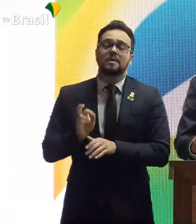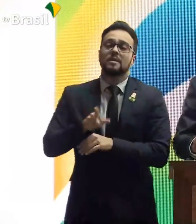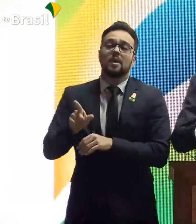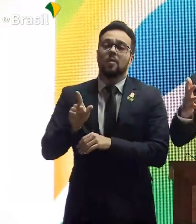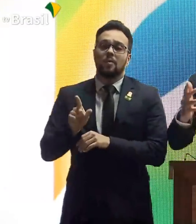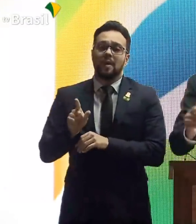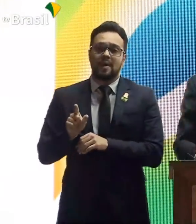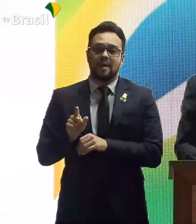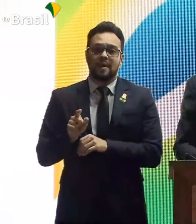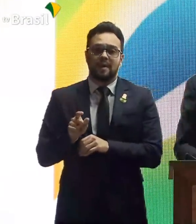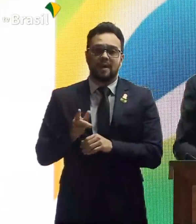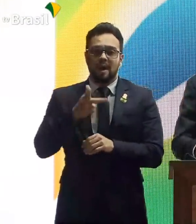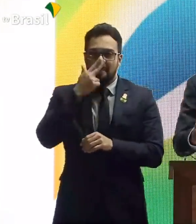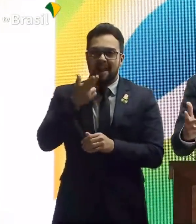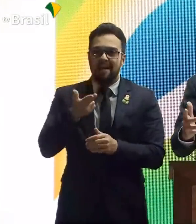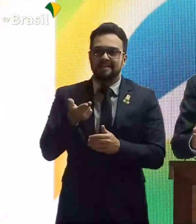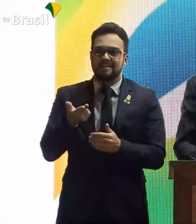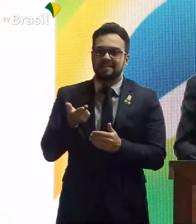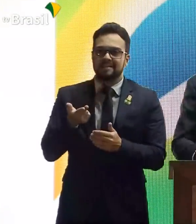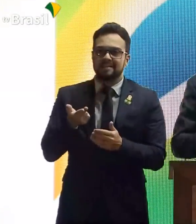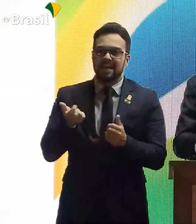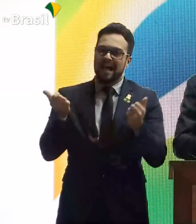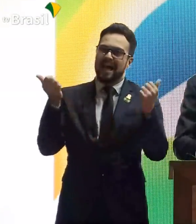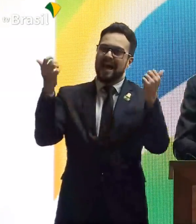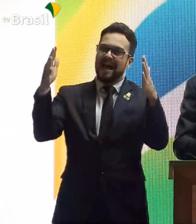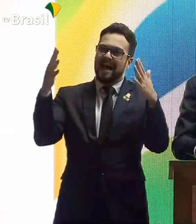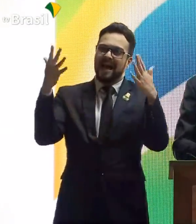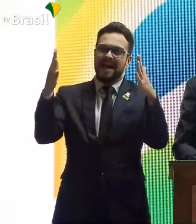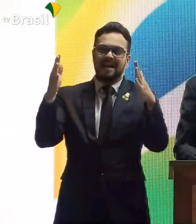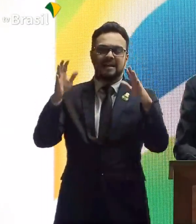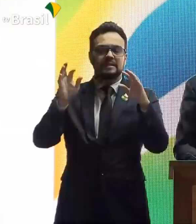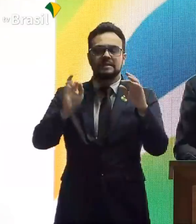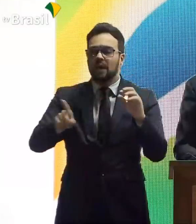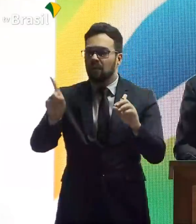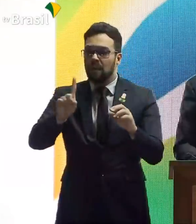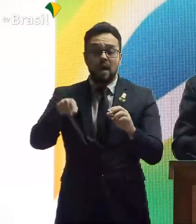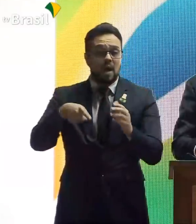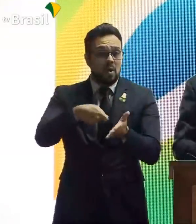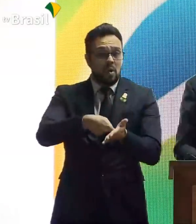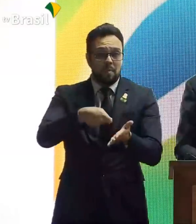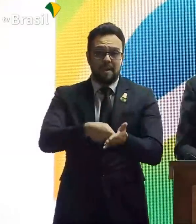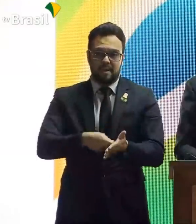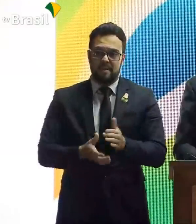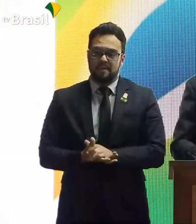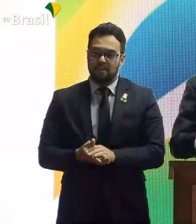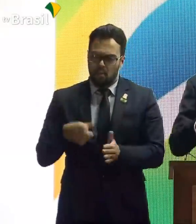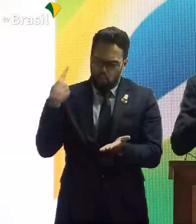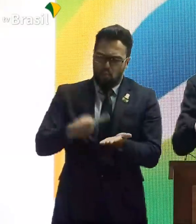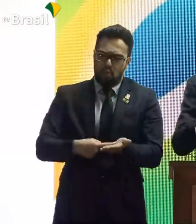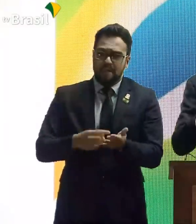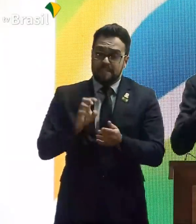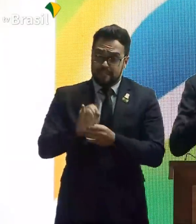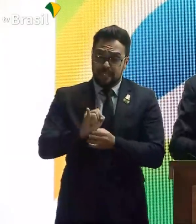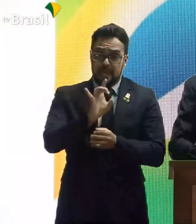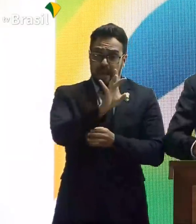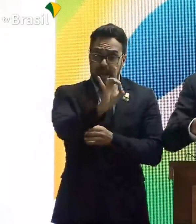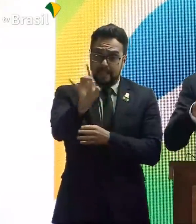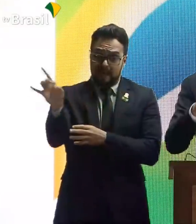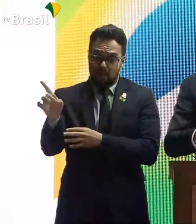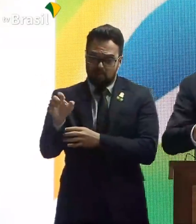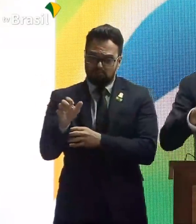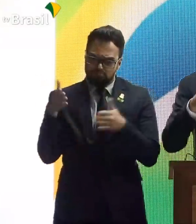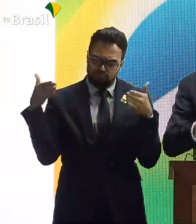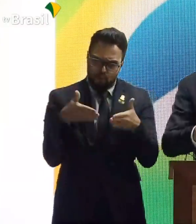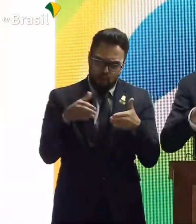meritório. Quem tem que ser aplaudido é obrigação, é dever. Se cada um fizer a sua parte voltada para o bem,